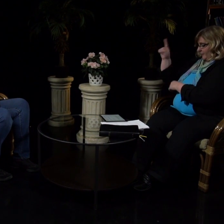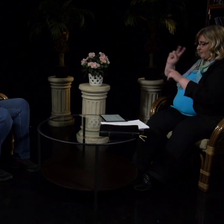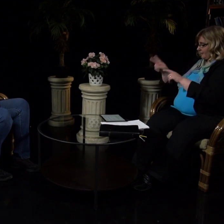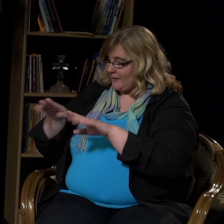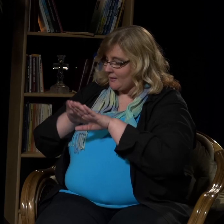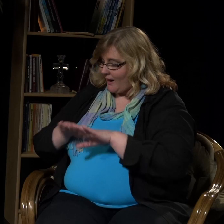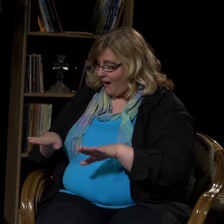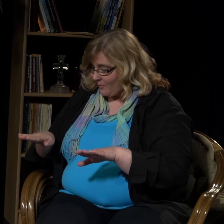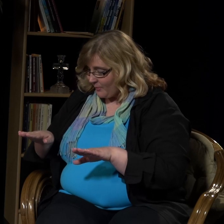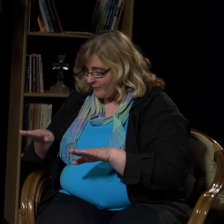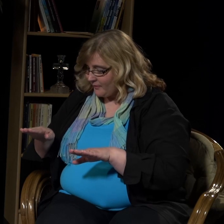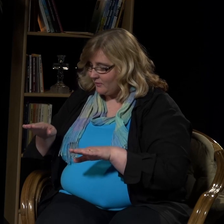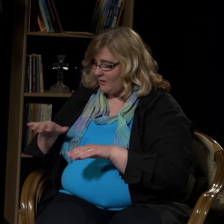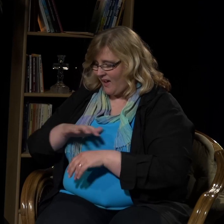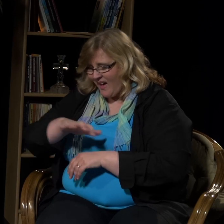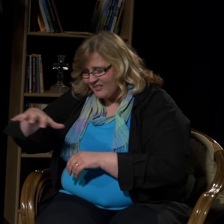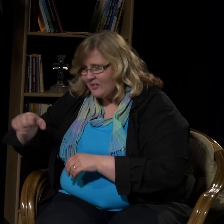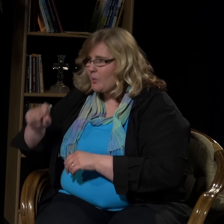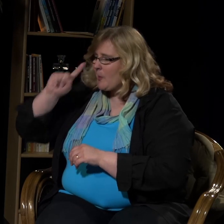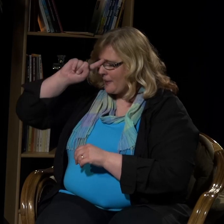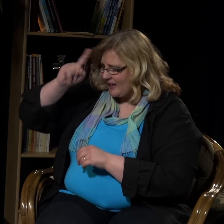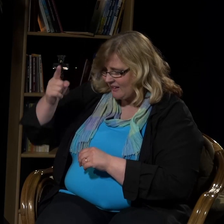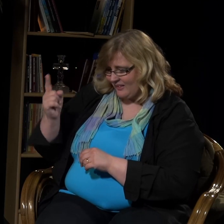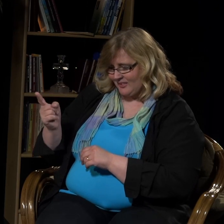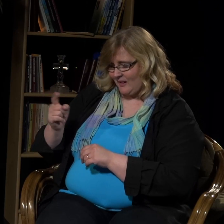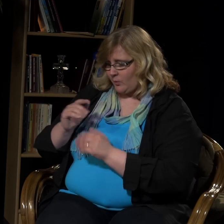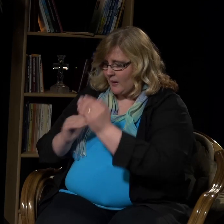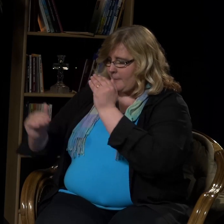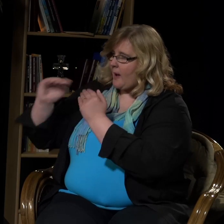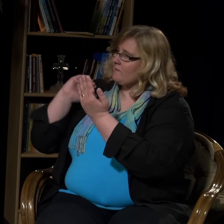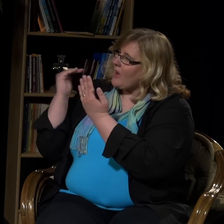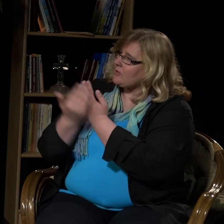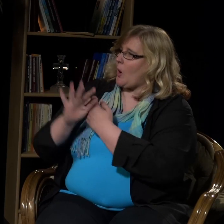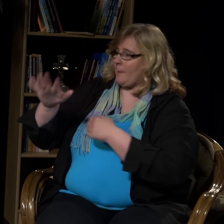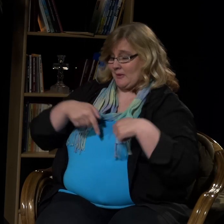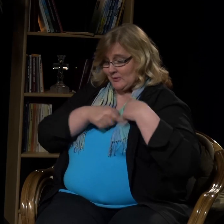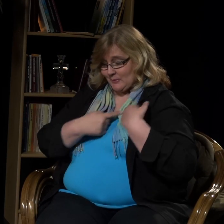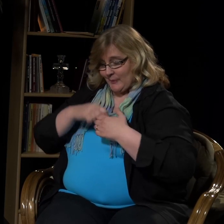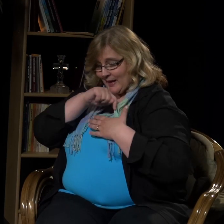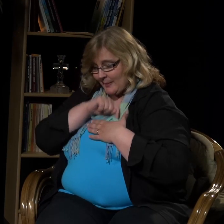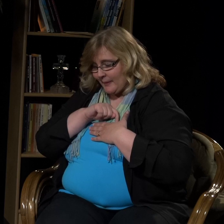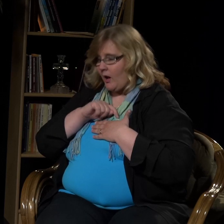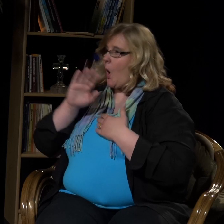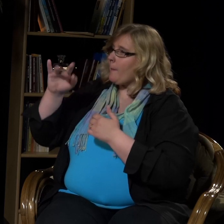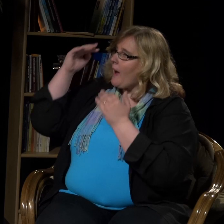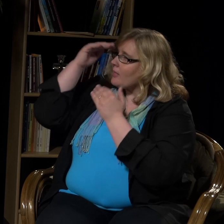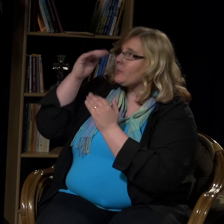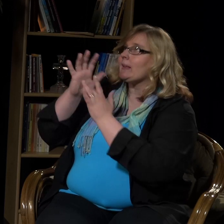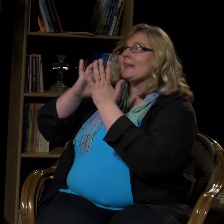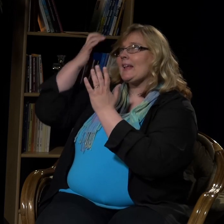tietoon. Ja Jumalan rauha, joka on kaikkea ymmärrystä ylempi, varjelee teidän sydämenne